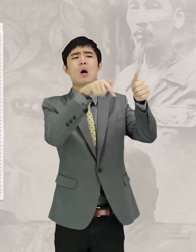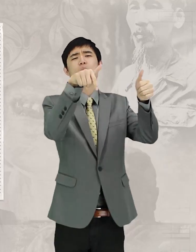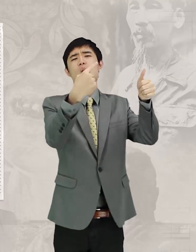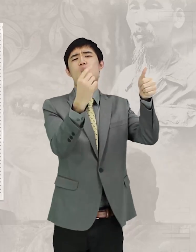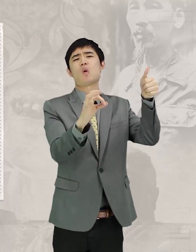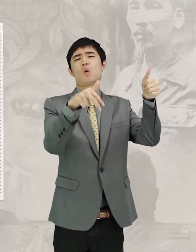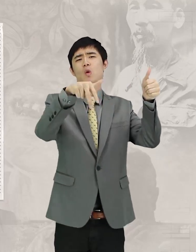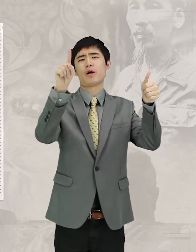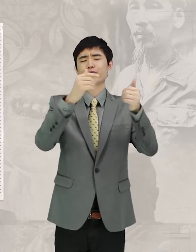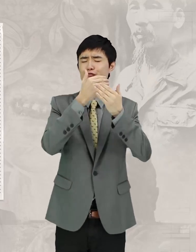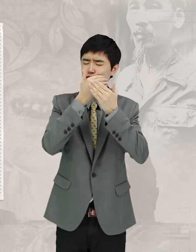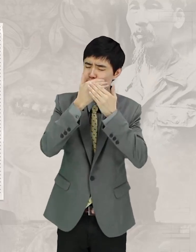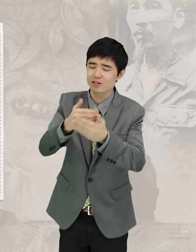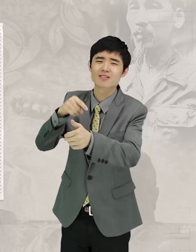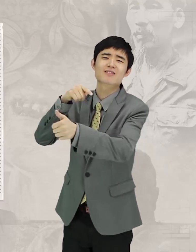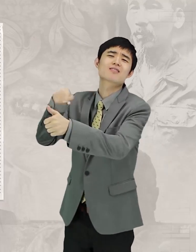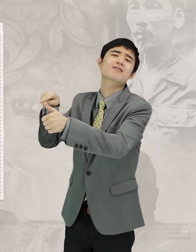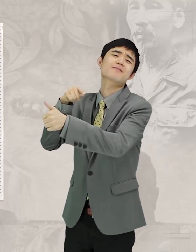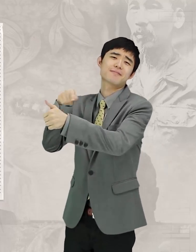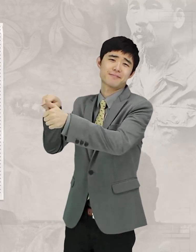공자의 주요한 가르침이야.